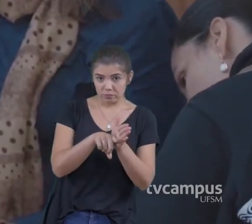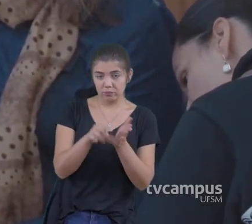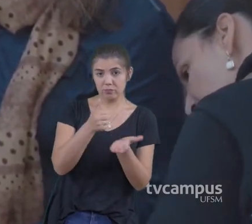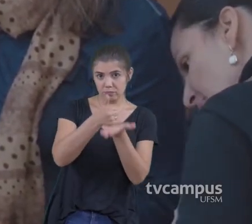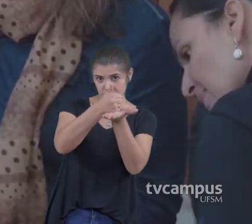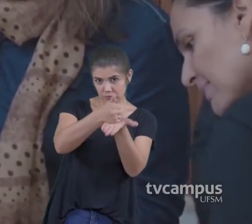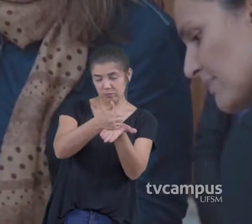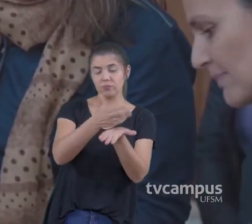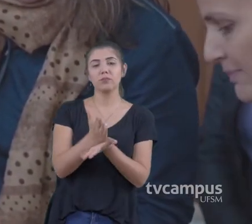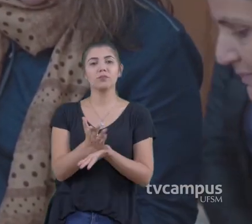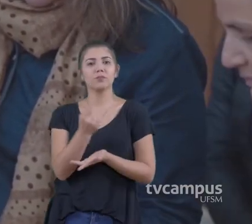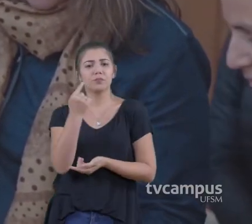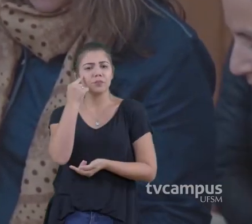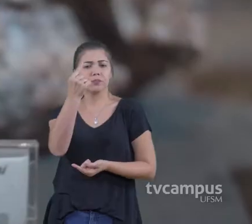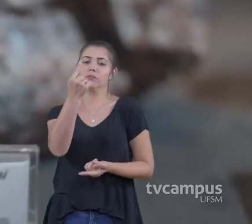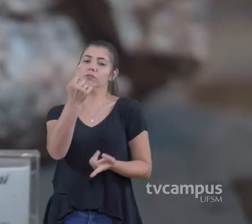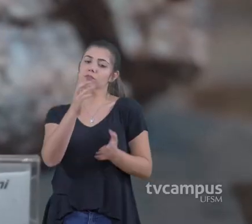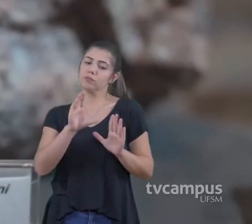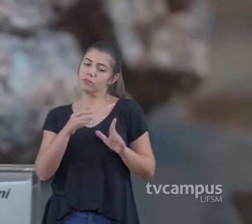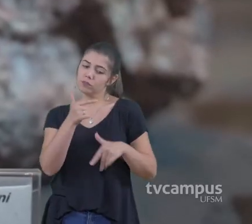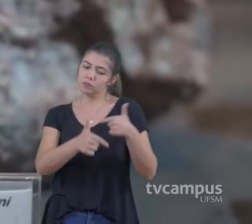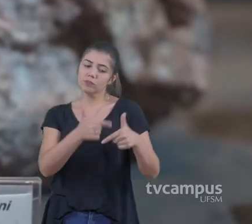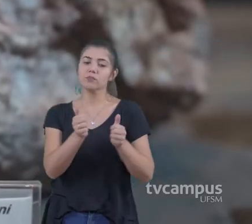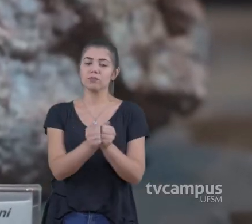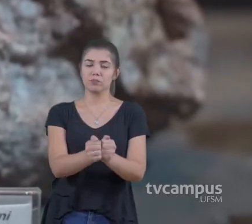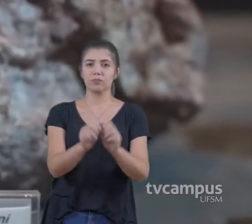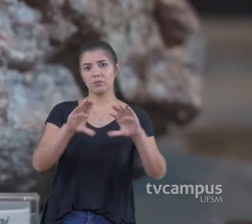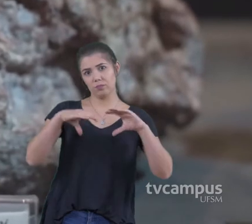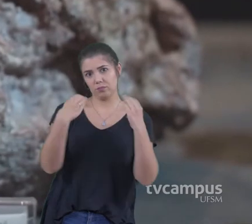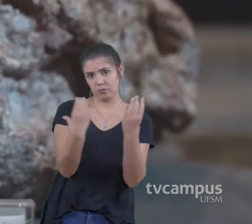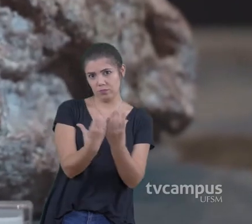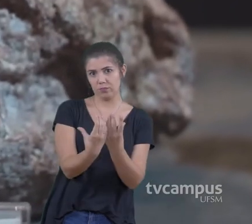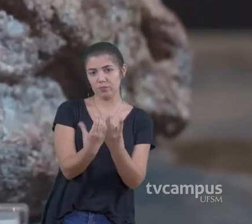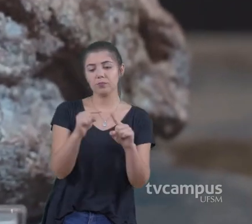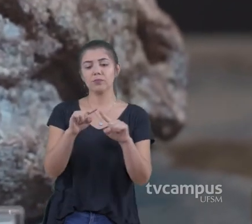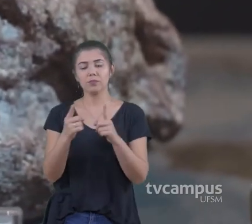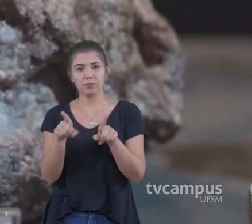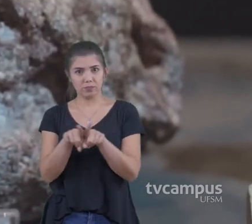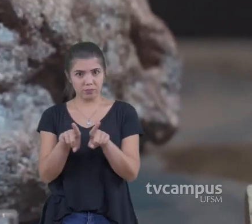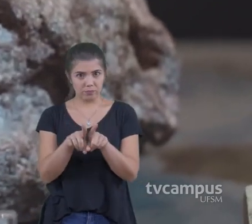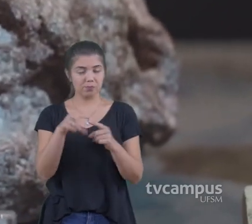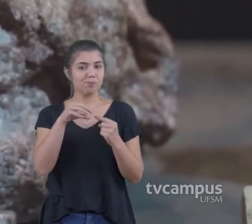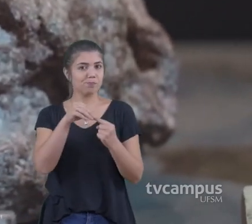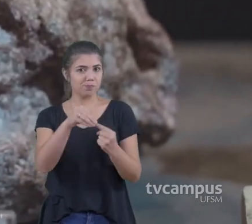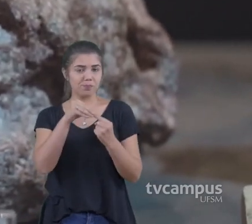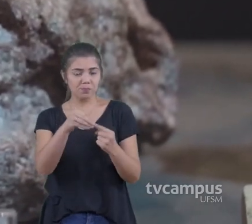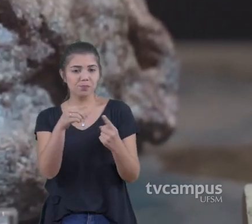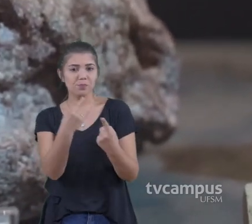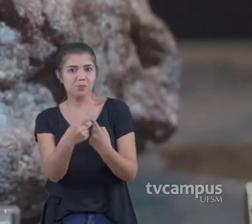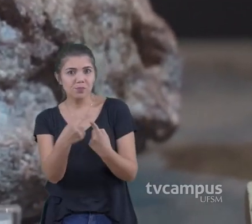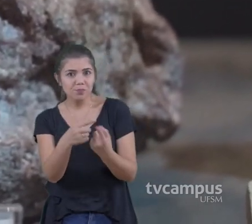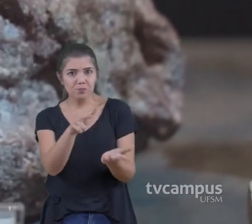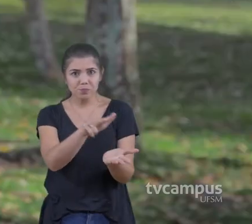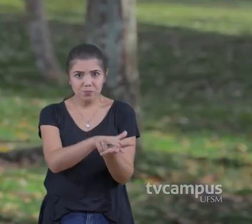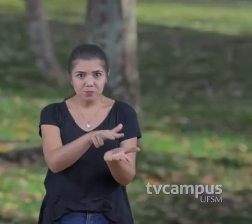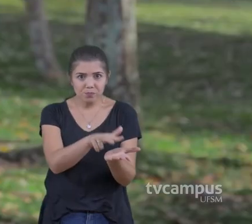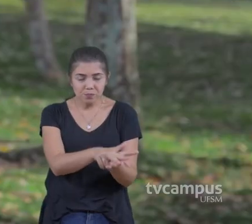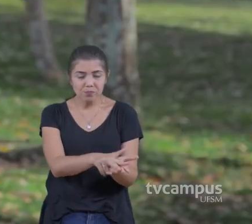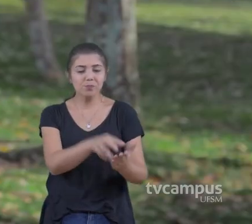afloramentos rochosos Que são os lugares onde a gente procura fósseis Eles tendem a estar nas propriedades rurais Ou seja, no fundo